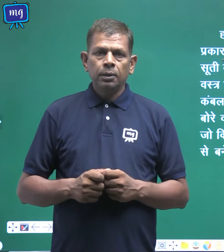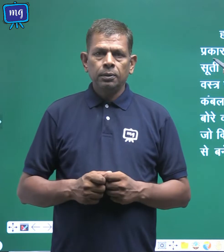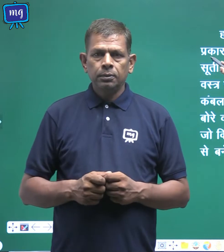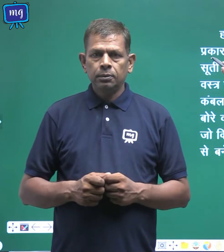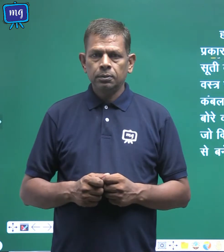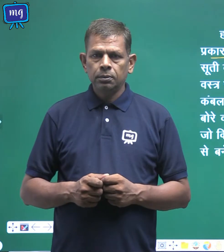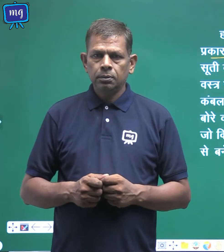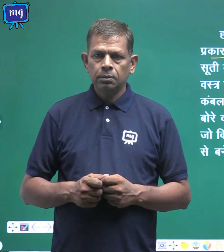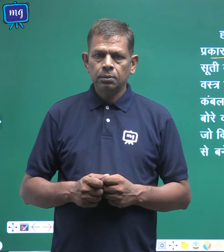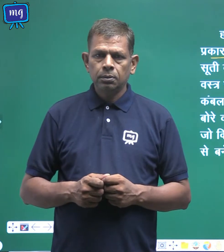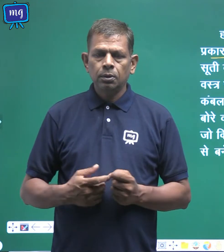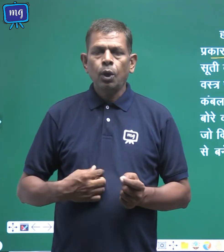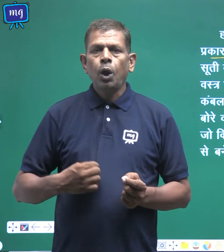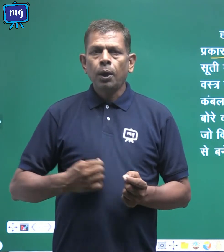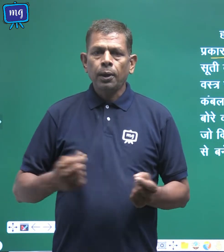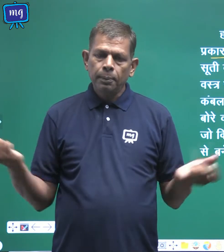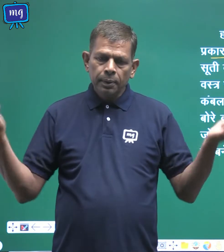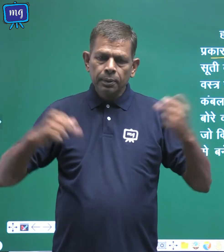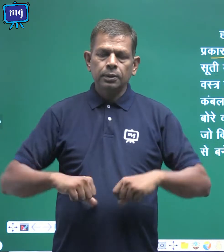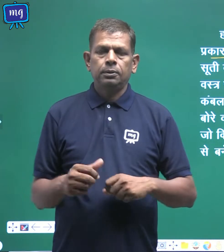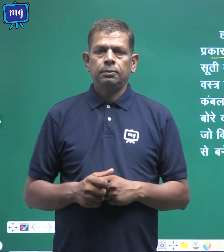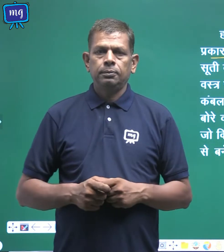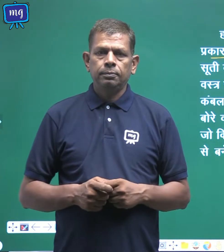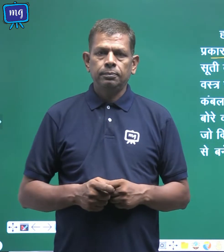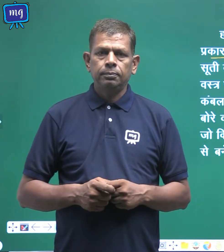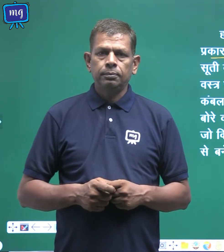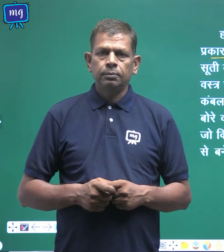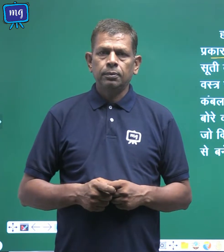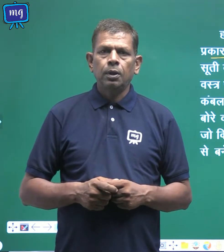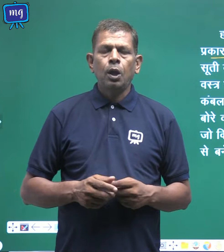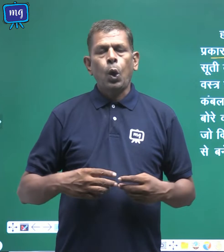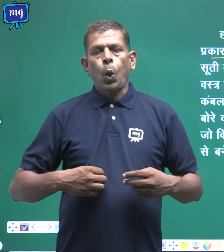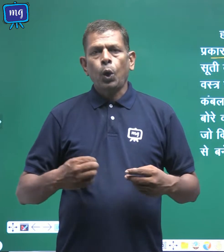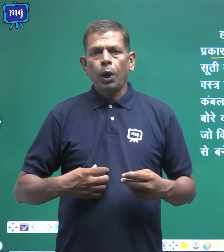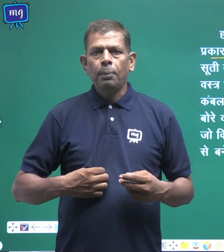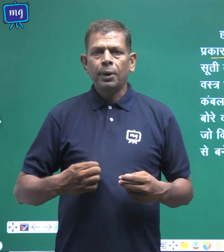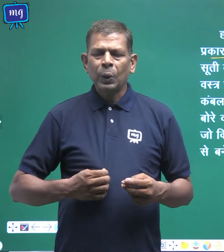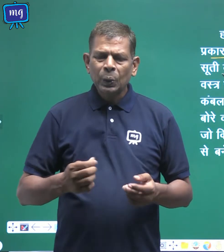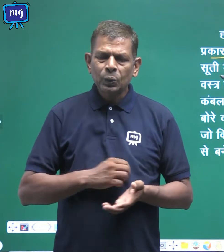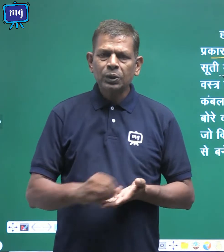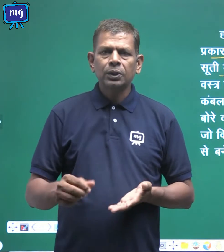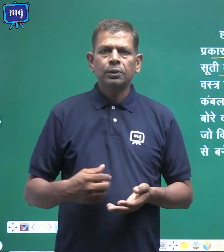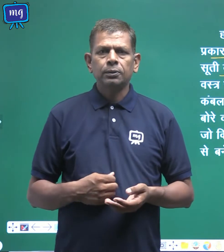वस्त्र पहनते हैं कभी सूति वस्त्र